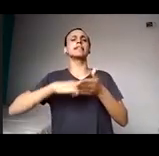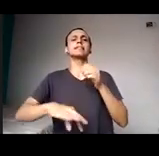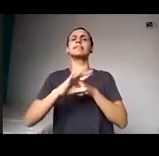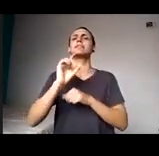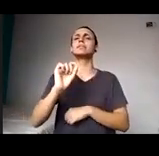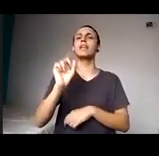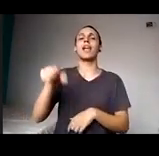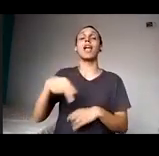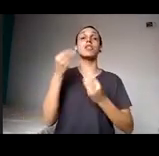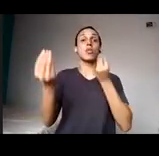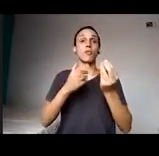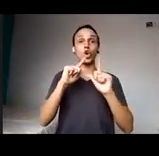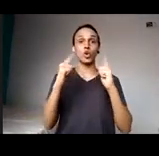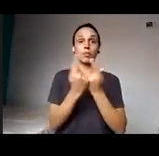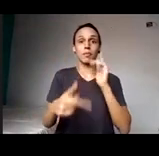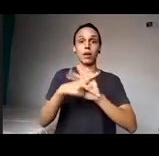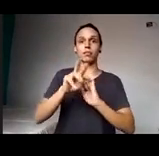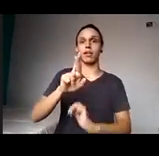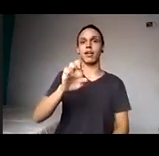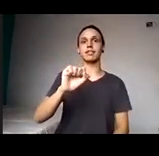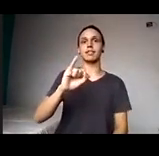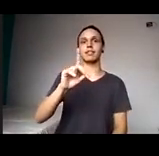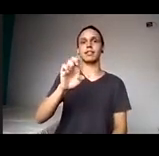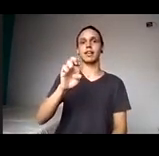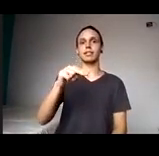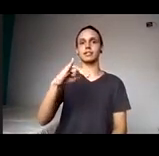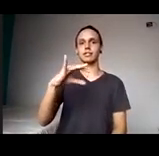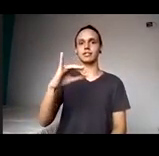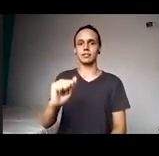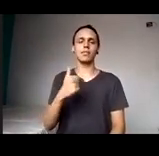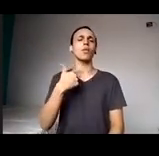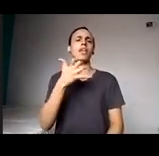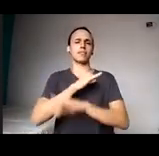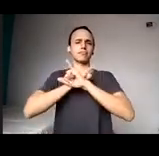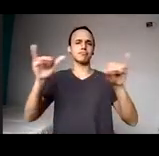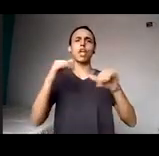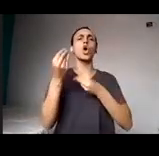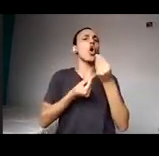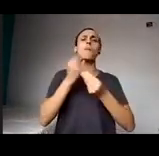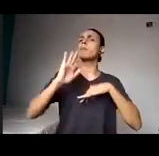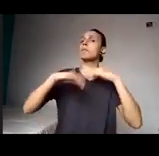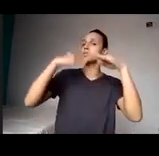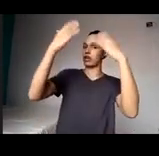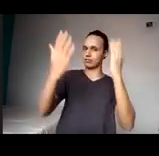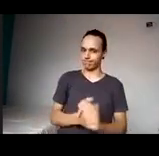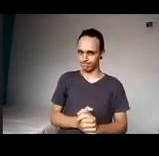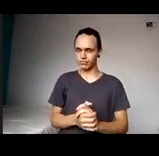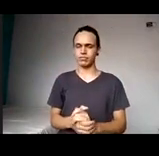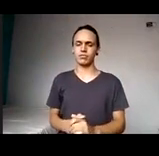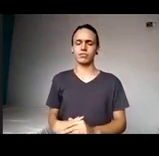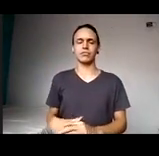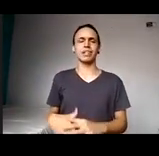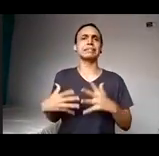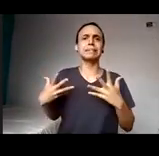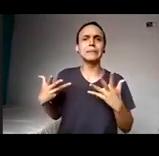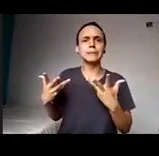residências. mas o que eu queria registrar é um pouco do nosso processo, né? Assim, o quanto foi rico um grupo